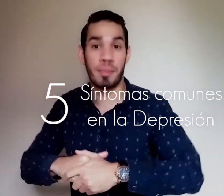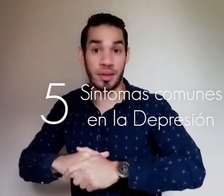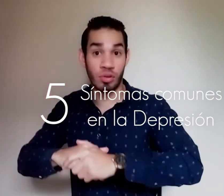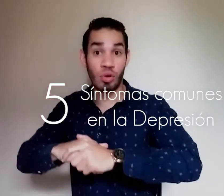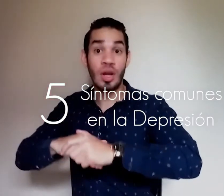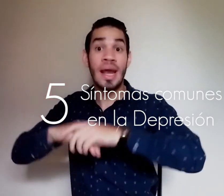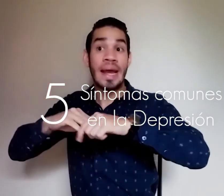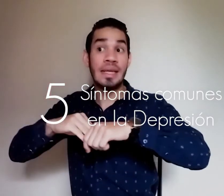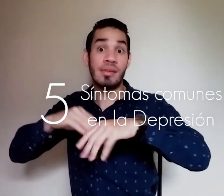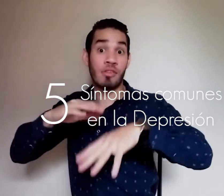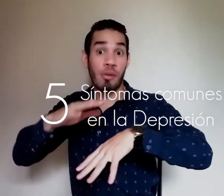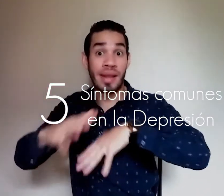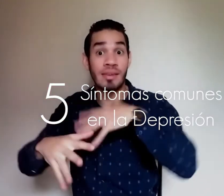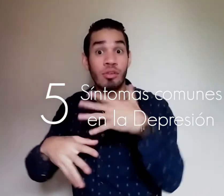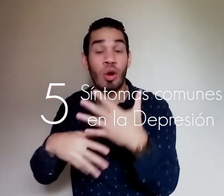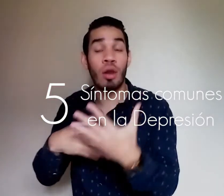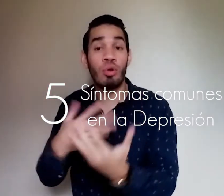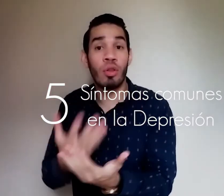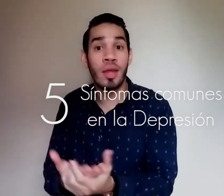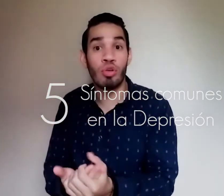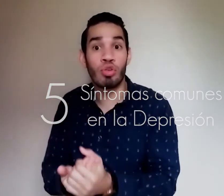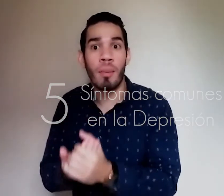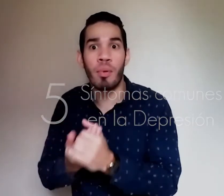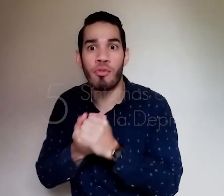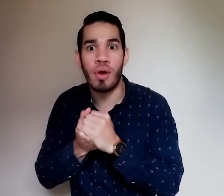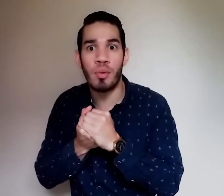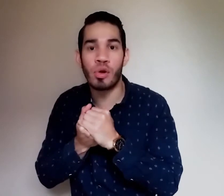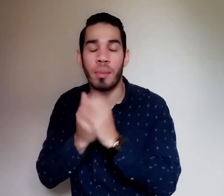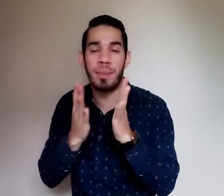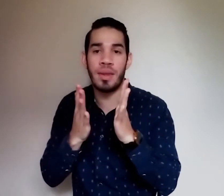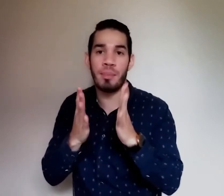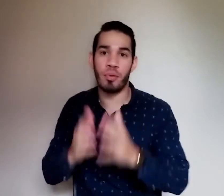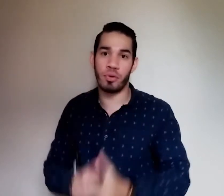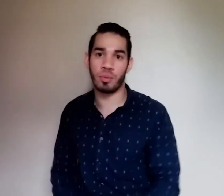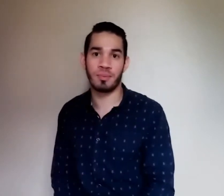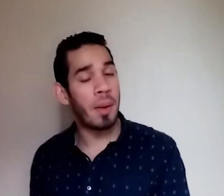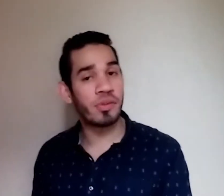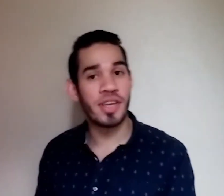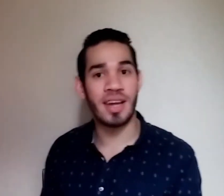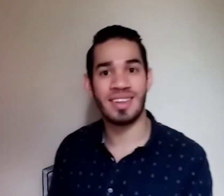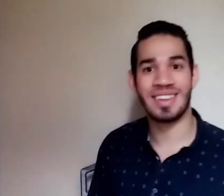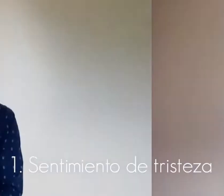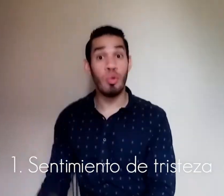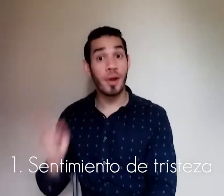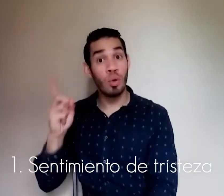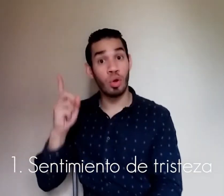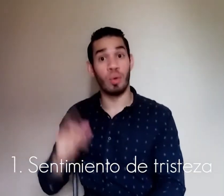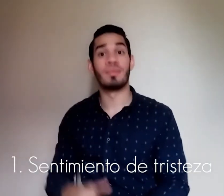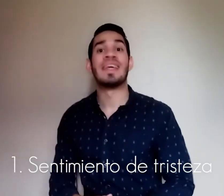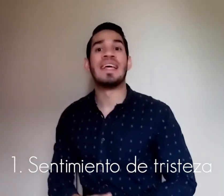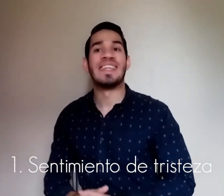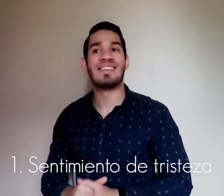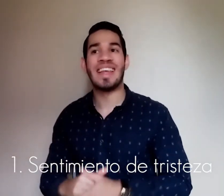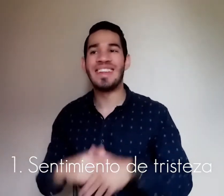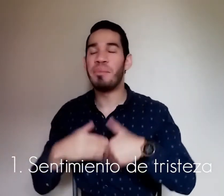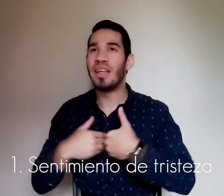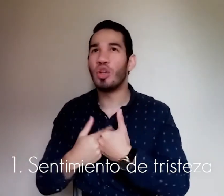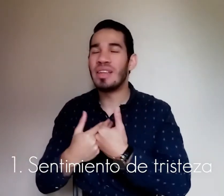depresión y si te familiarizas con alguno de ellos por favor pide apoyo vamos allá número 1 sentimiento de